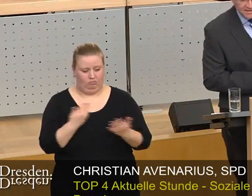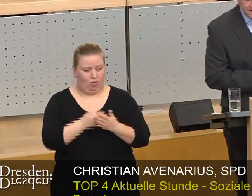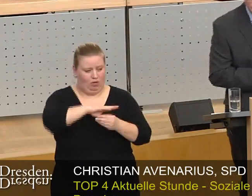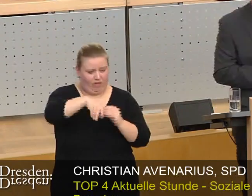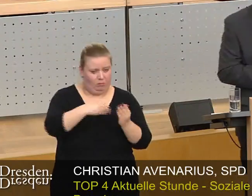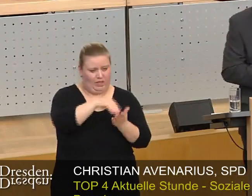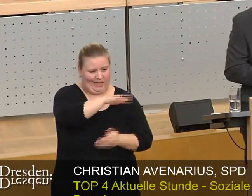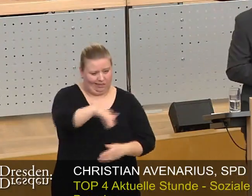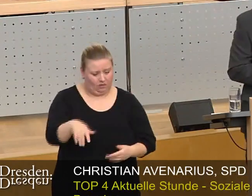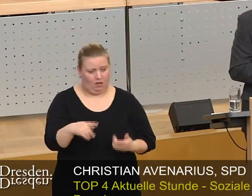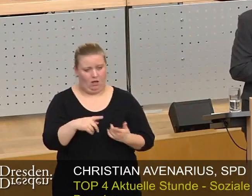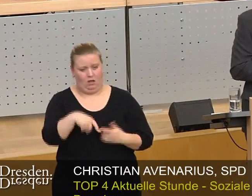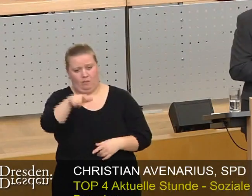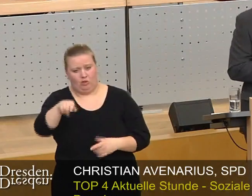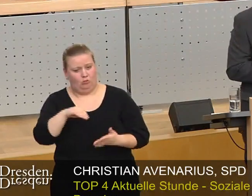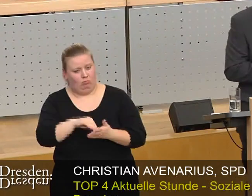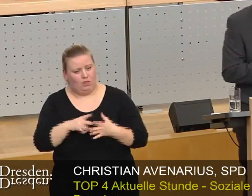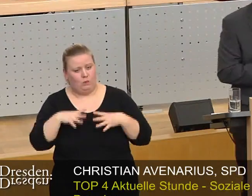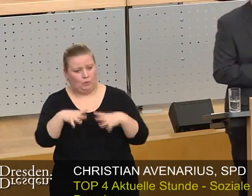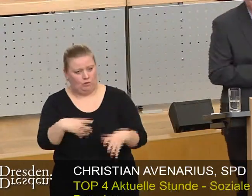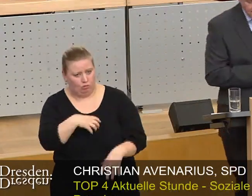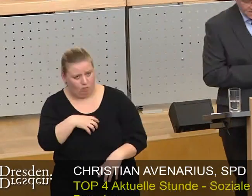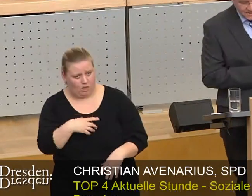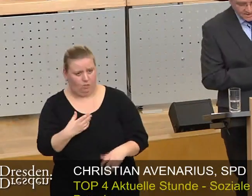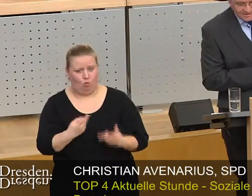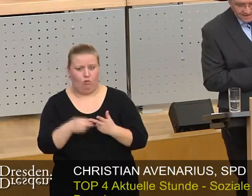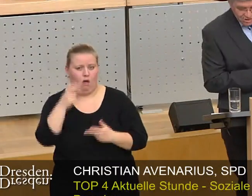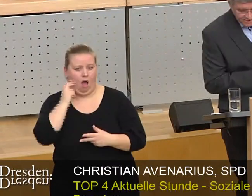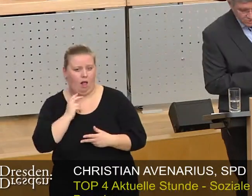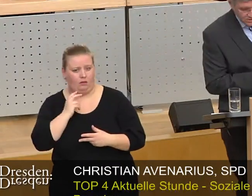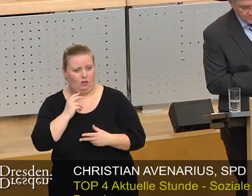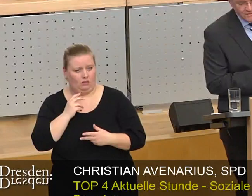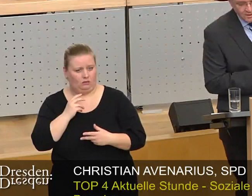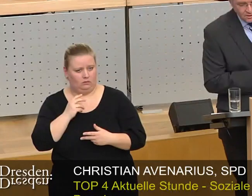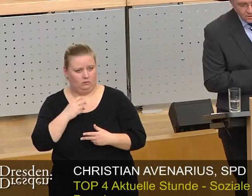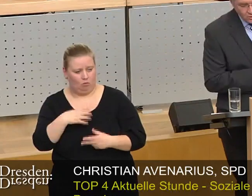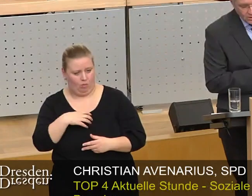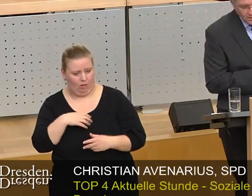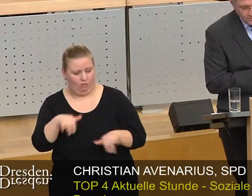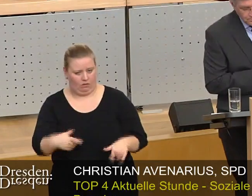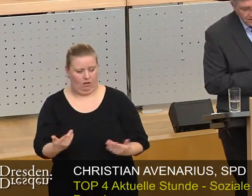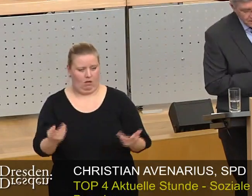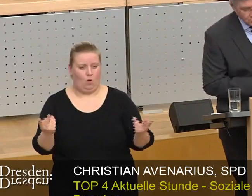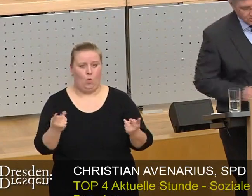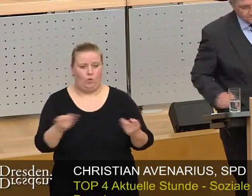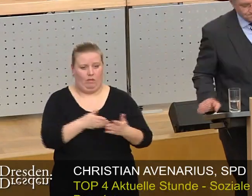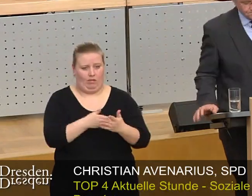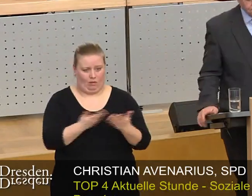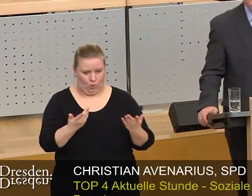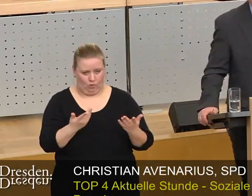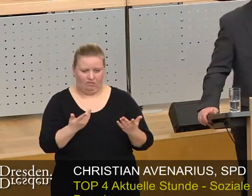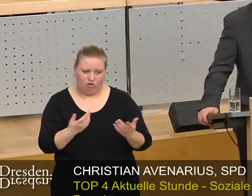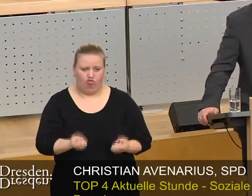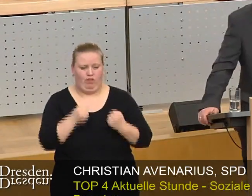Familien mit Kindern, Menschen mit gesundheitlichen oder altersbedingten Einschränkungen oder Behinderungen.